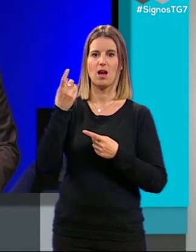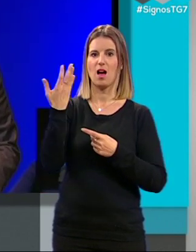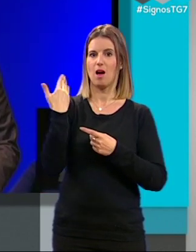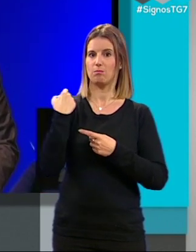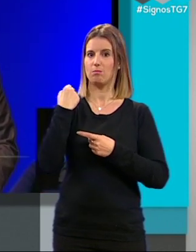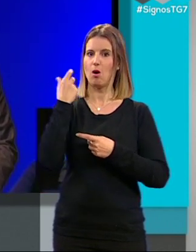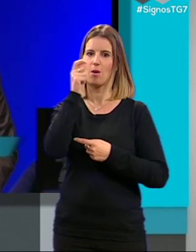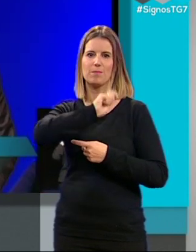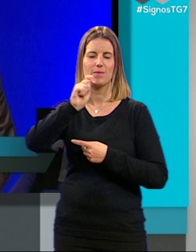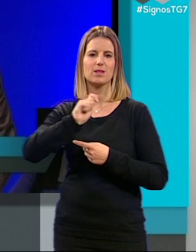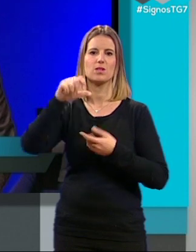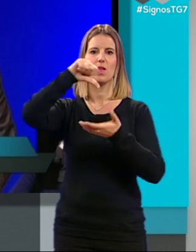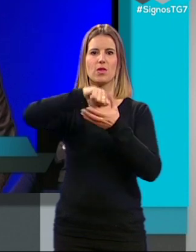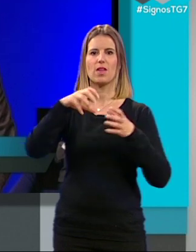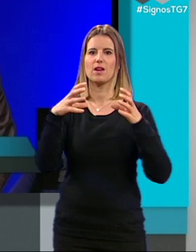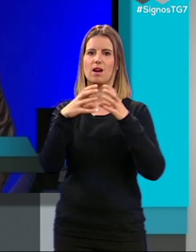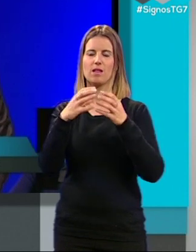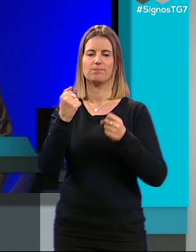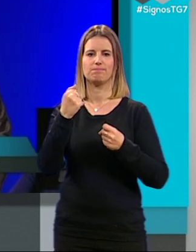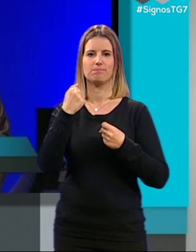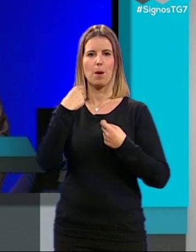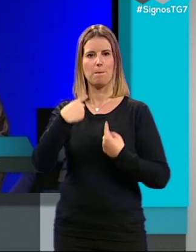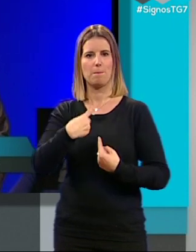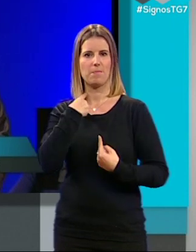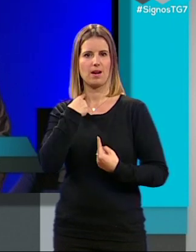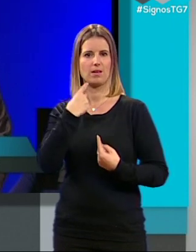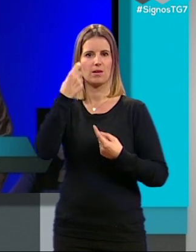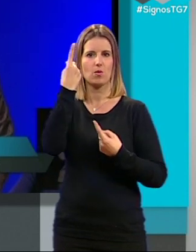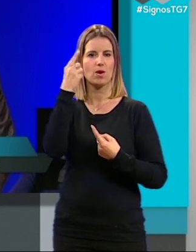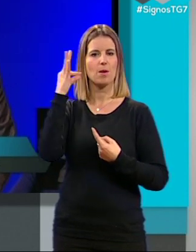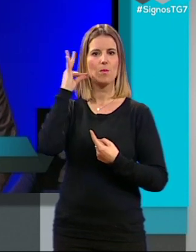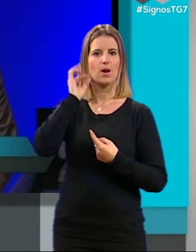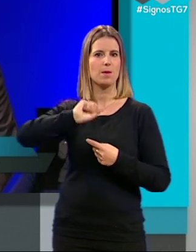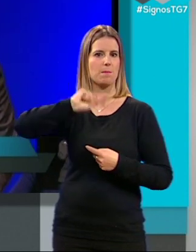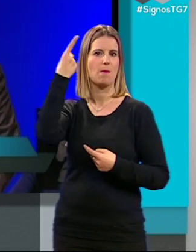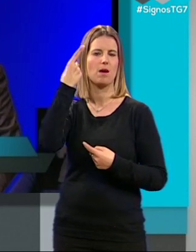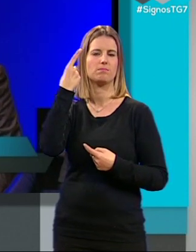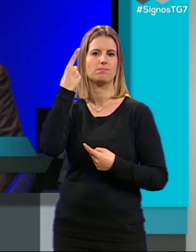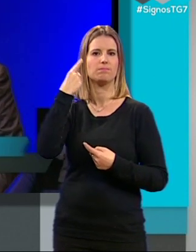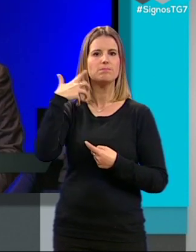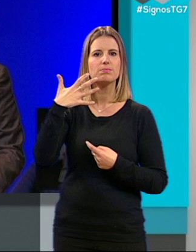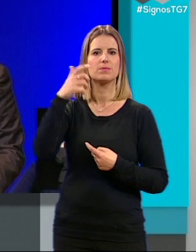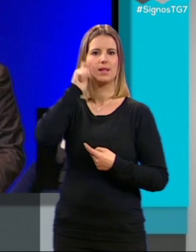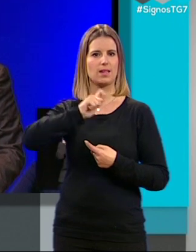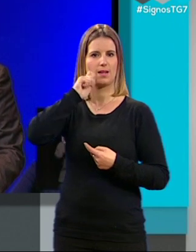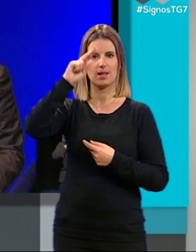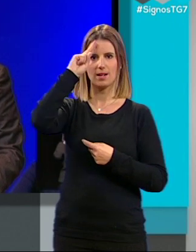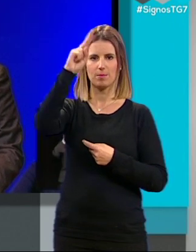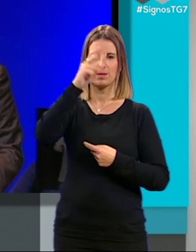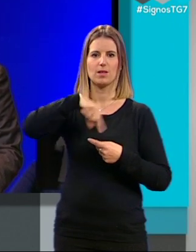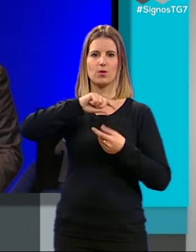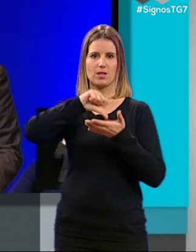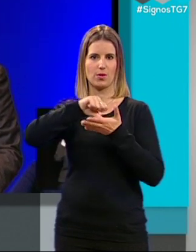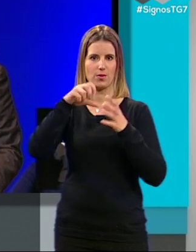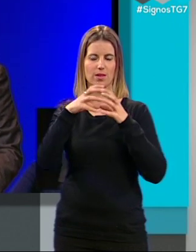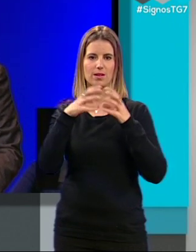la ciudad de Granada perdía a una de las mujeres más ilustres, queridas y respetadas de nuestra